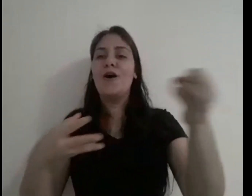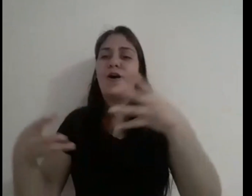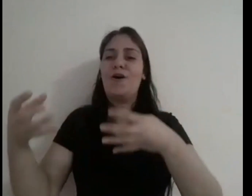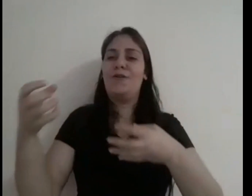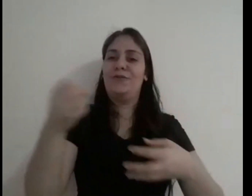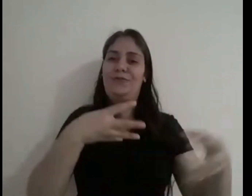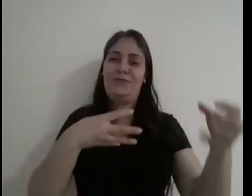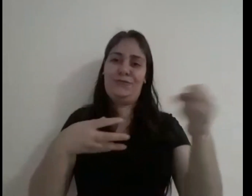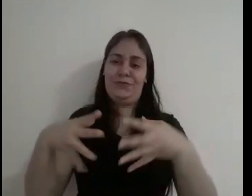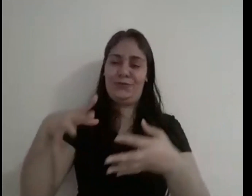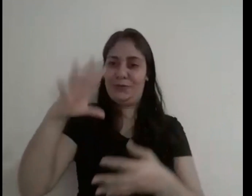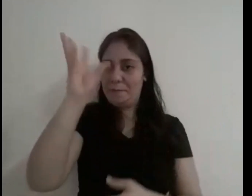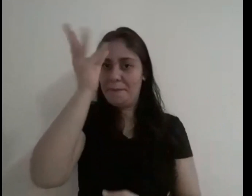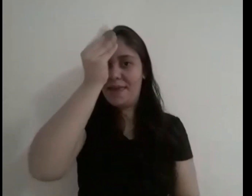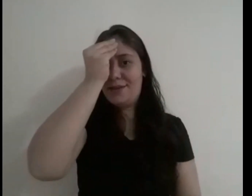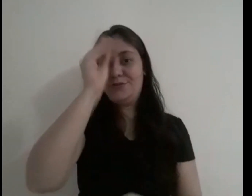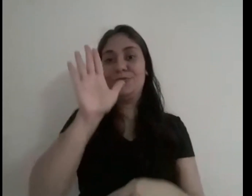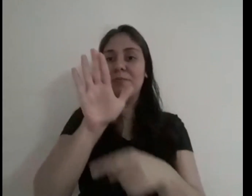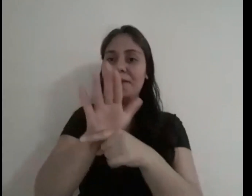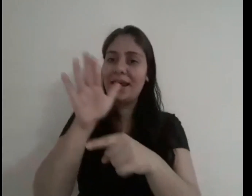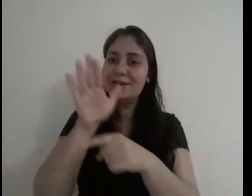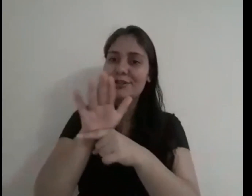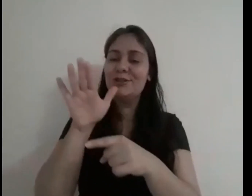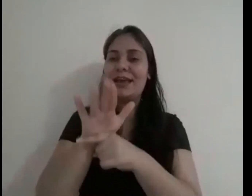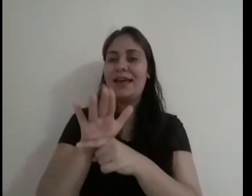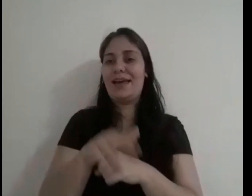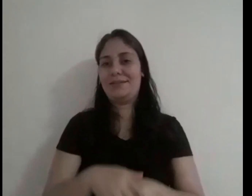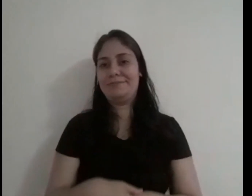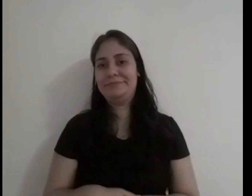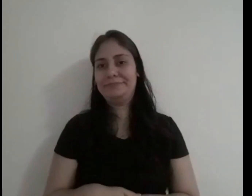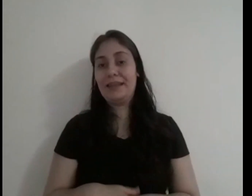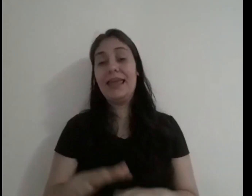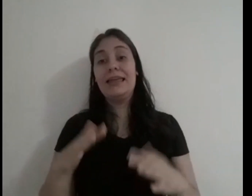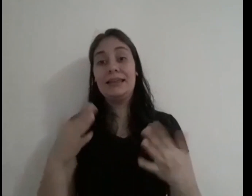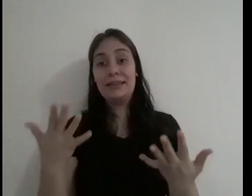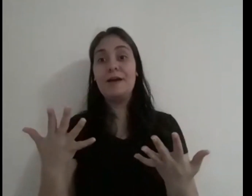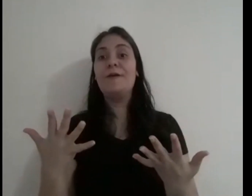chegarem novos médiums para que pudesse continuar o trabalho com Kardec.